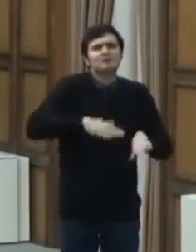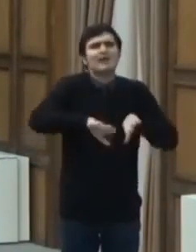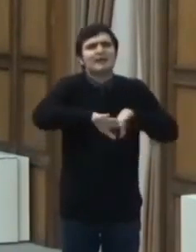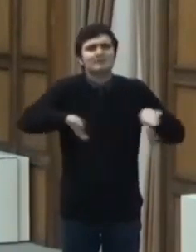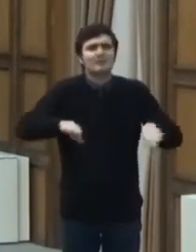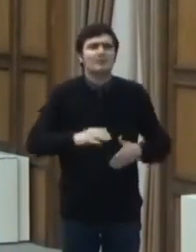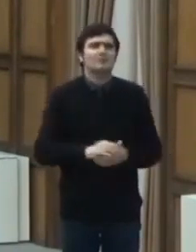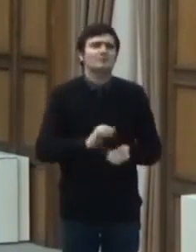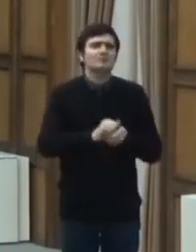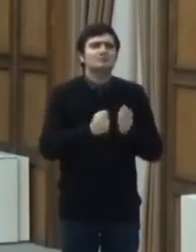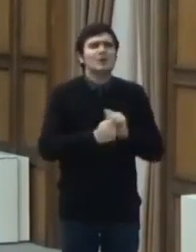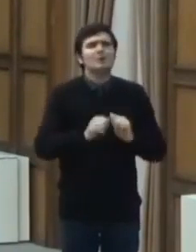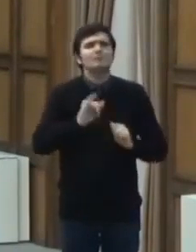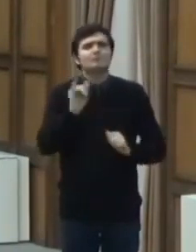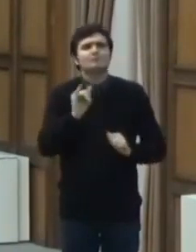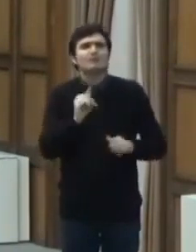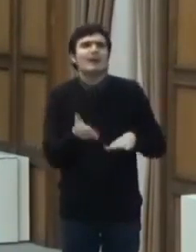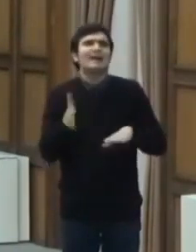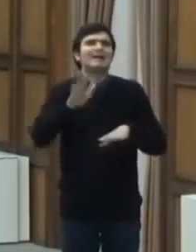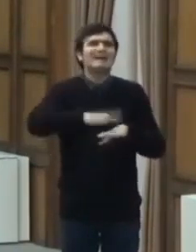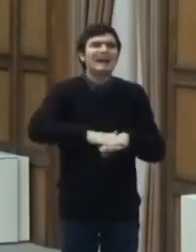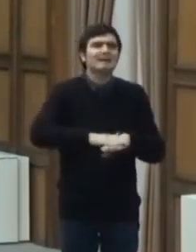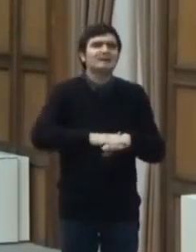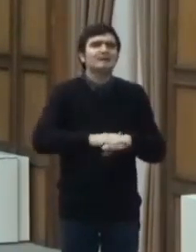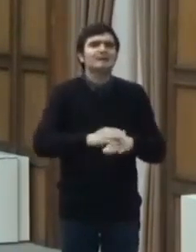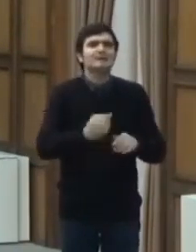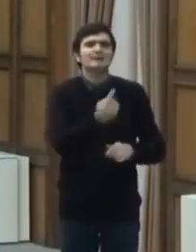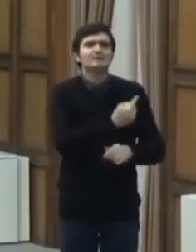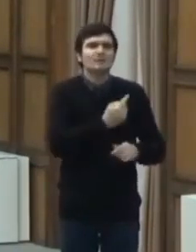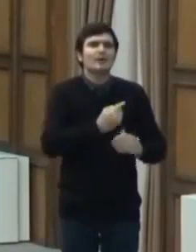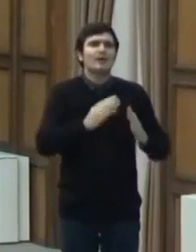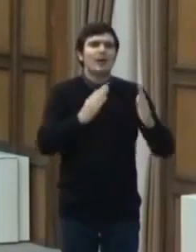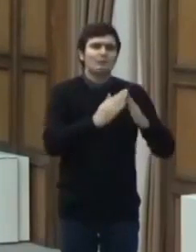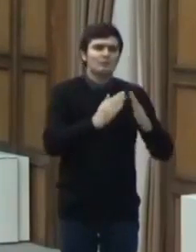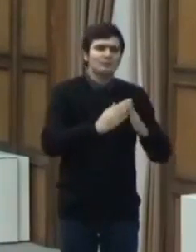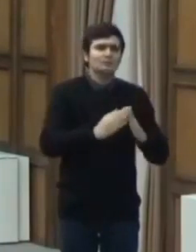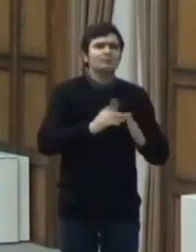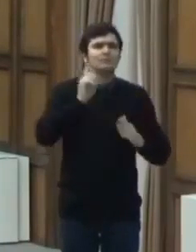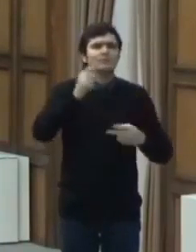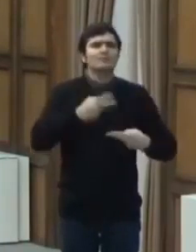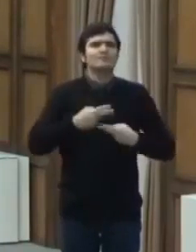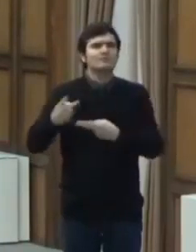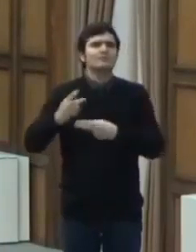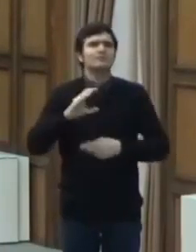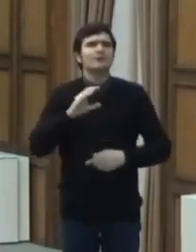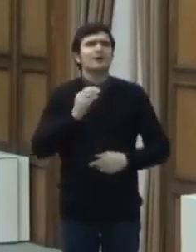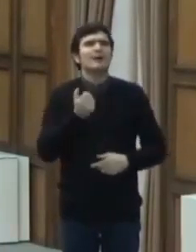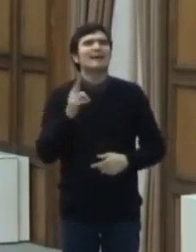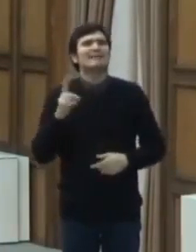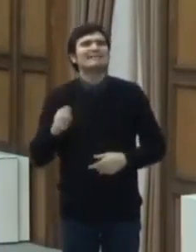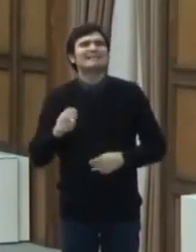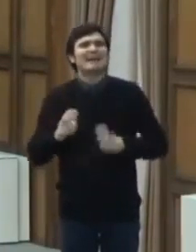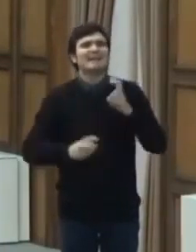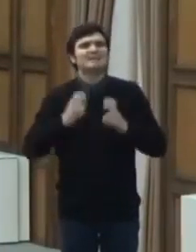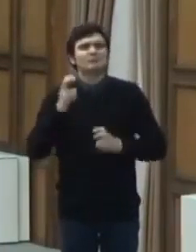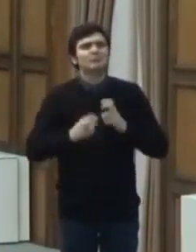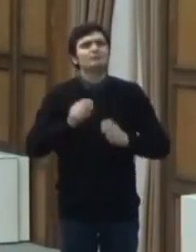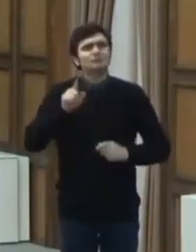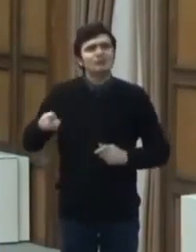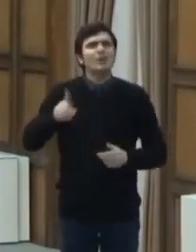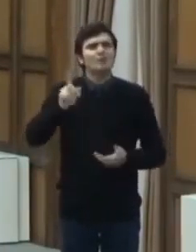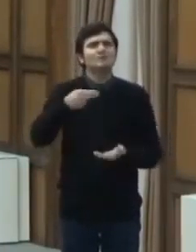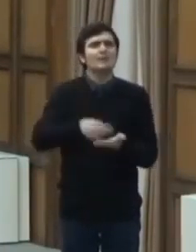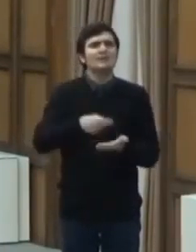cei care încalcă izolarea la domiciliu și care vor fi trimiși la carantină instituționalizată suportând